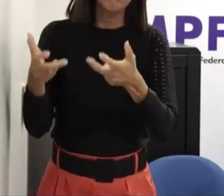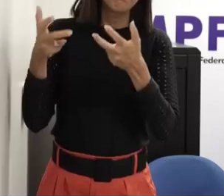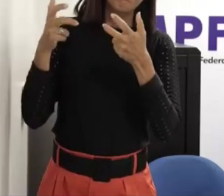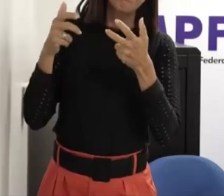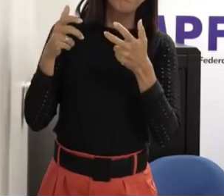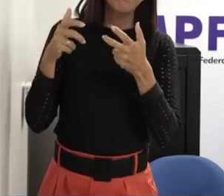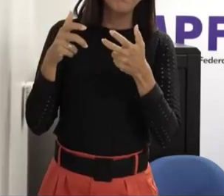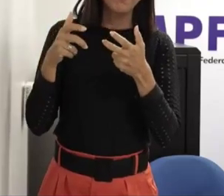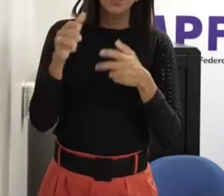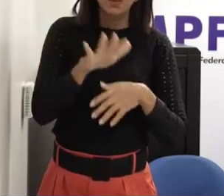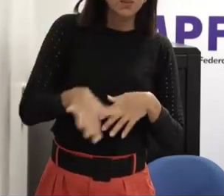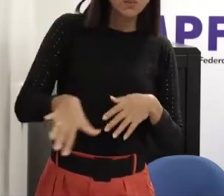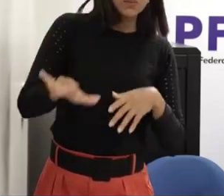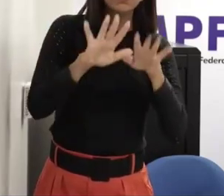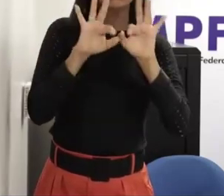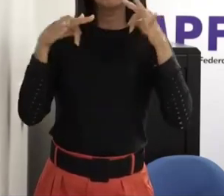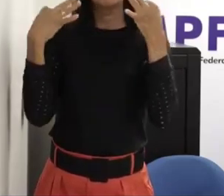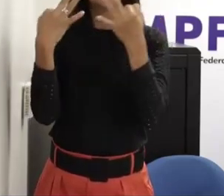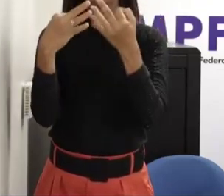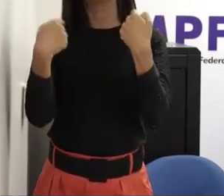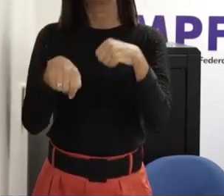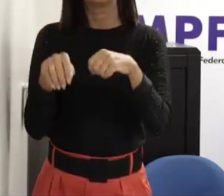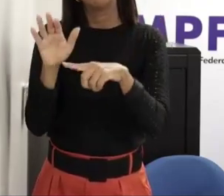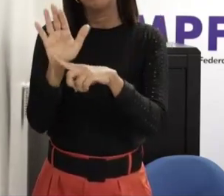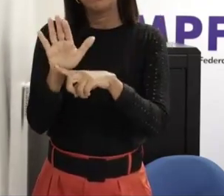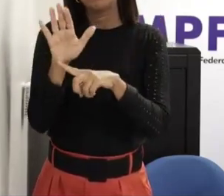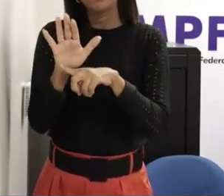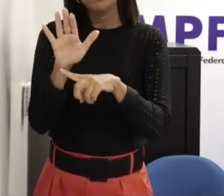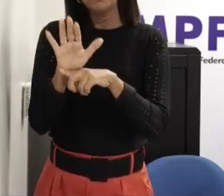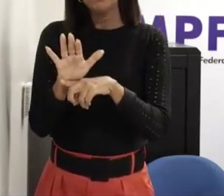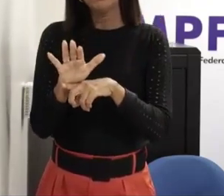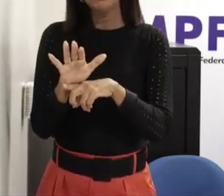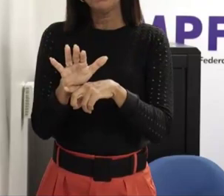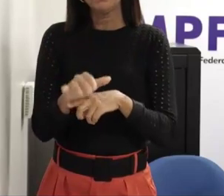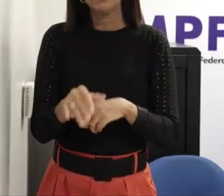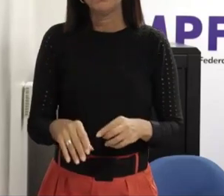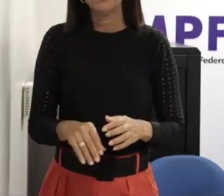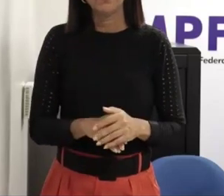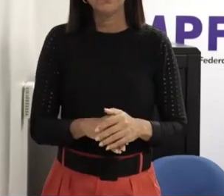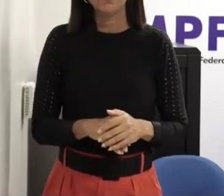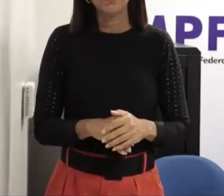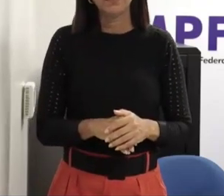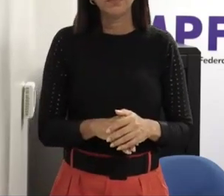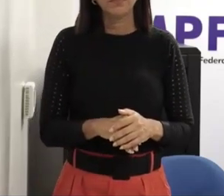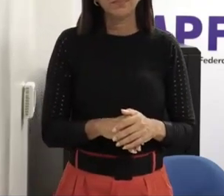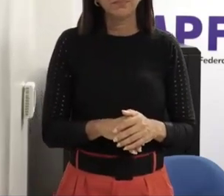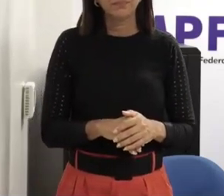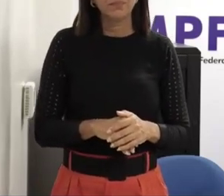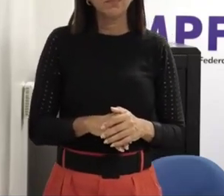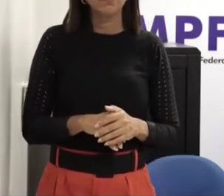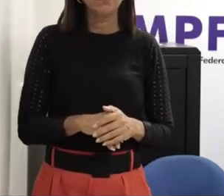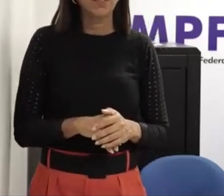né a impressão que eu tenho um dos maiores impeditivos das denúncias como eu estava falando é